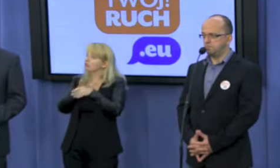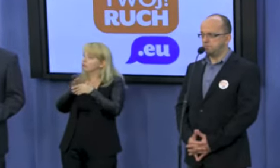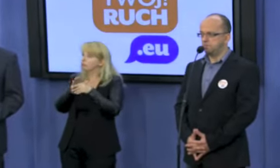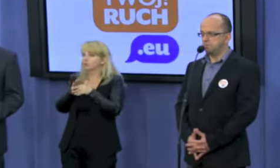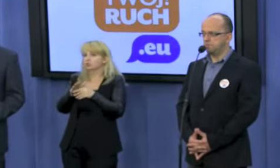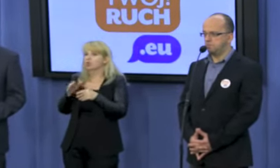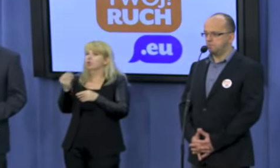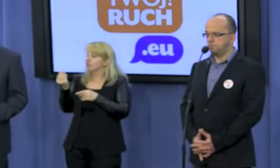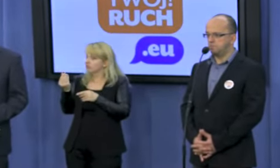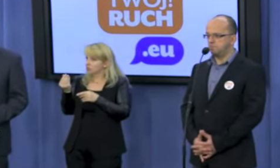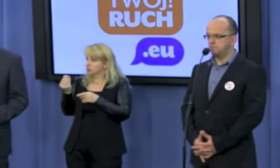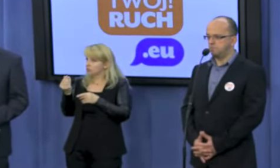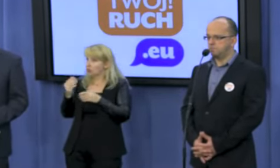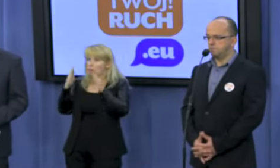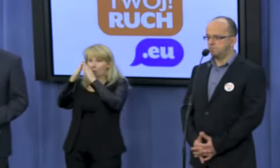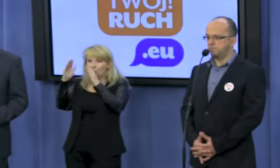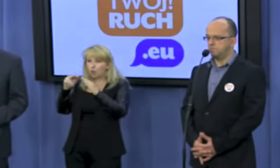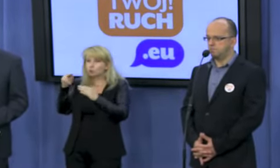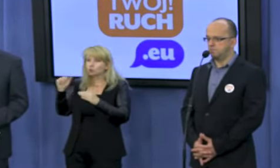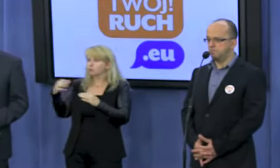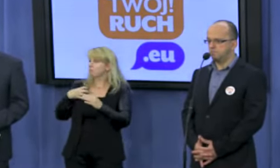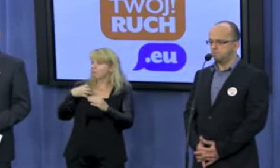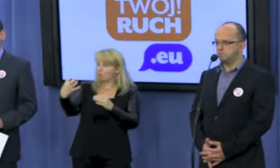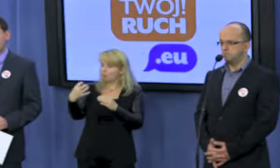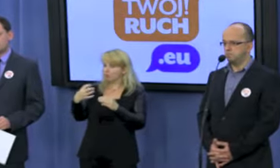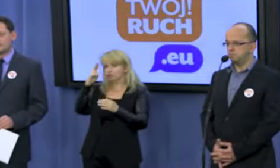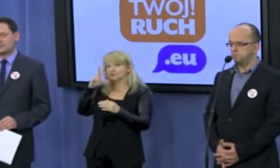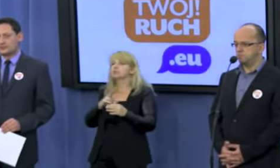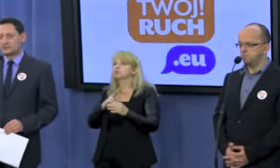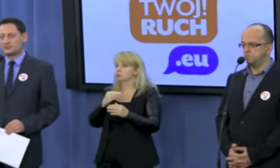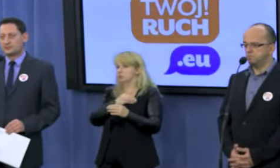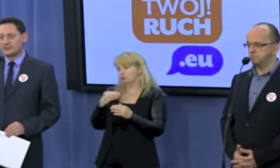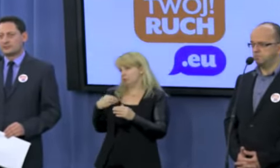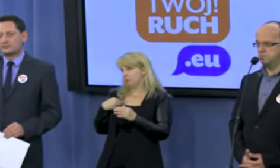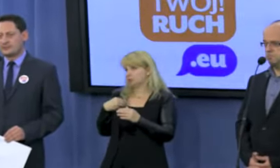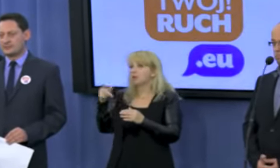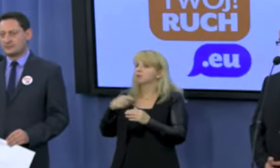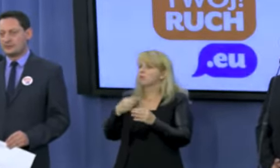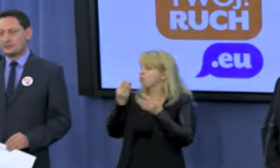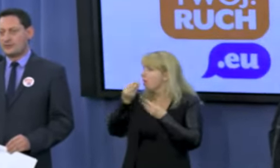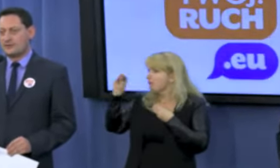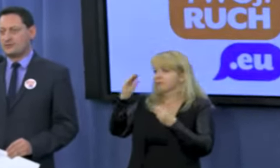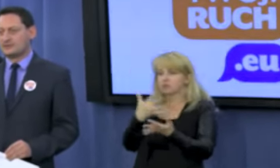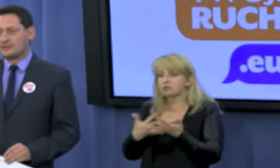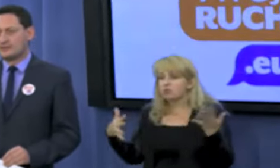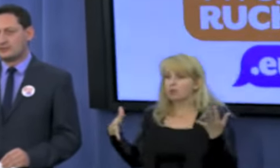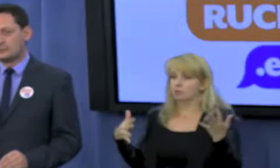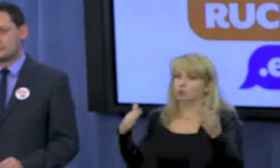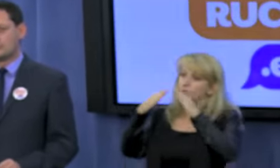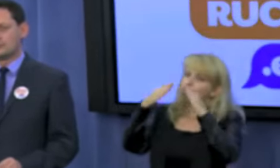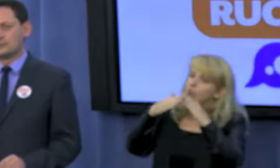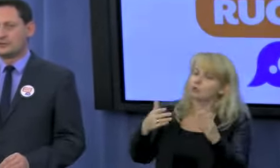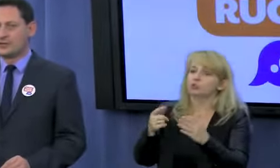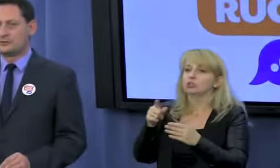finansowej. A Kościół jest najbogatszą instytucją w Polsce. Jest największym posiadaczem ziemskim. Więc te